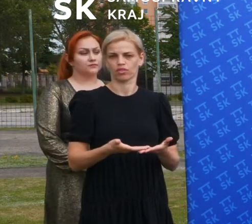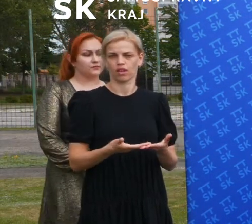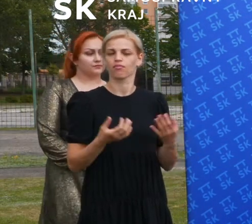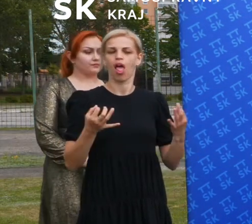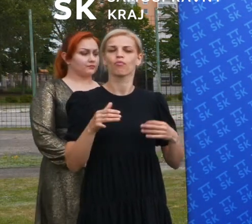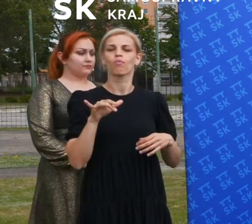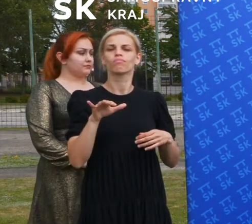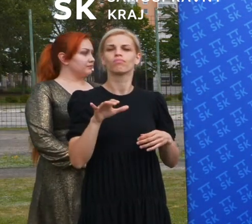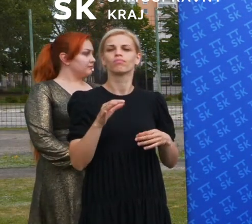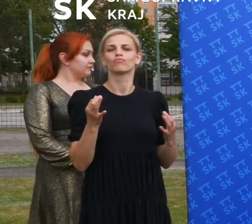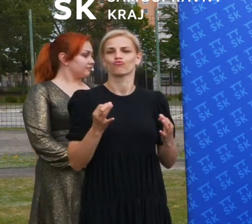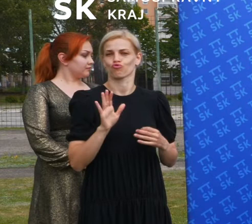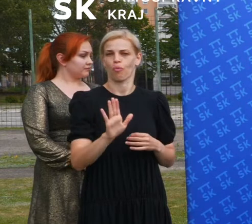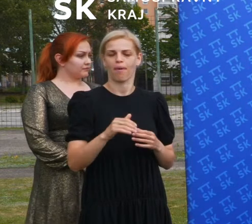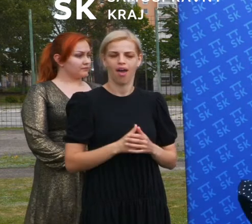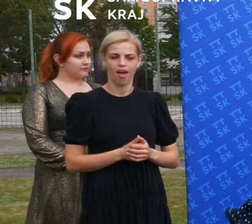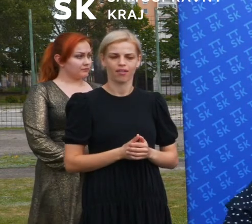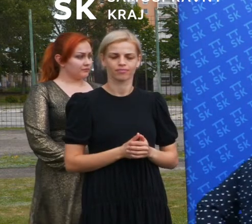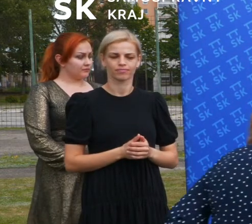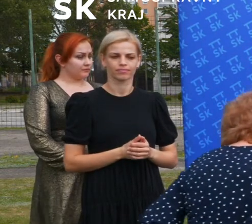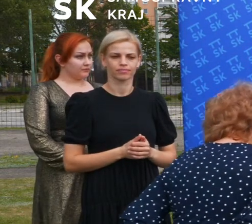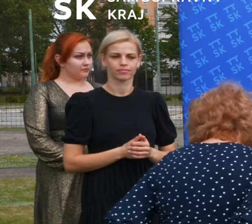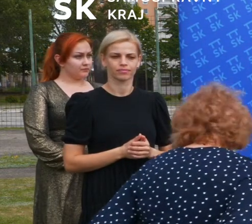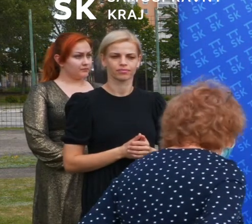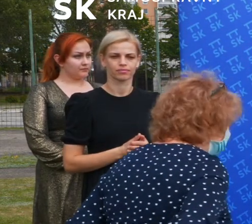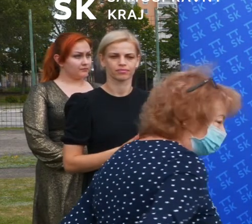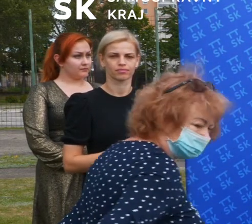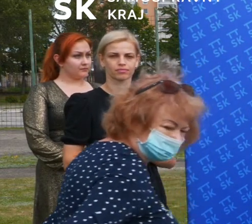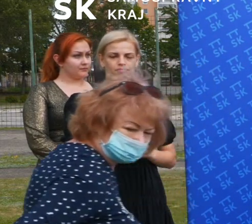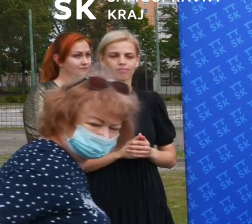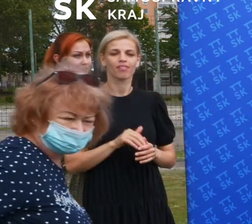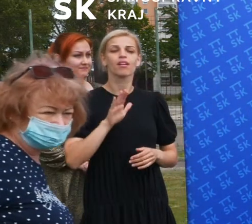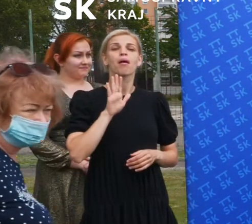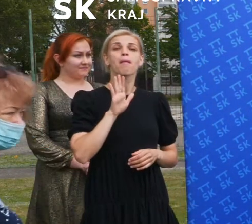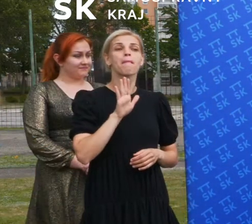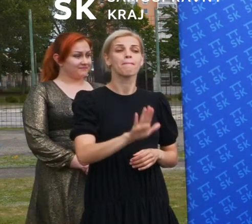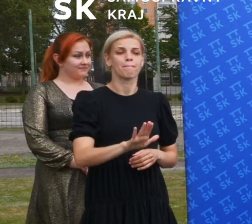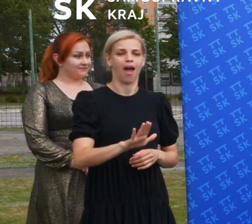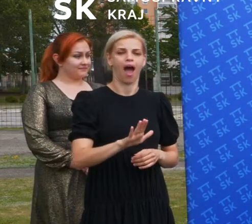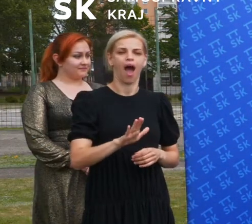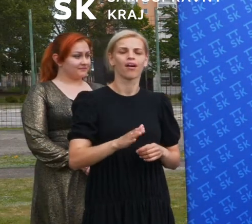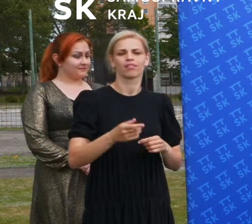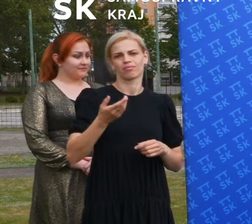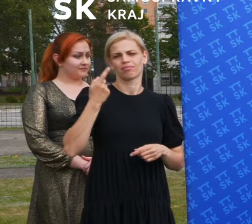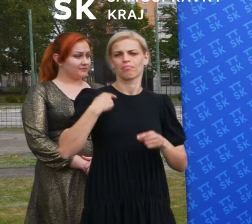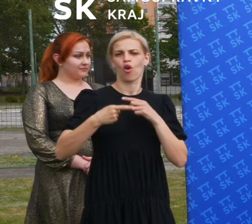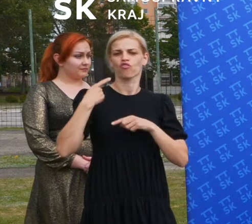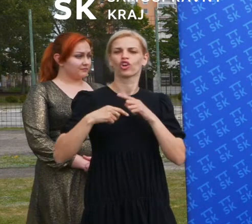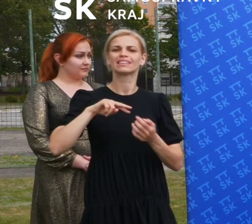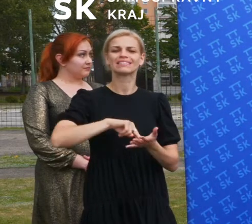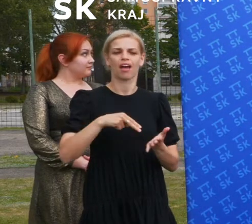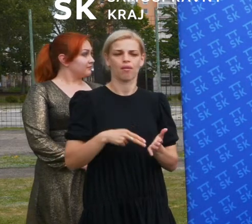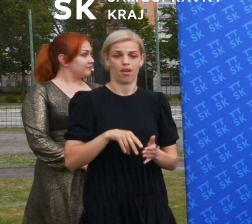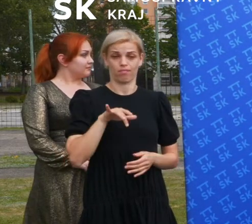obsahuje aj ten zámer pôvodný. Tú športovisko vždy malo byť. Nachádzame sa aj